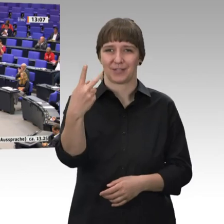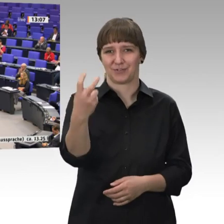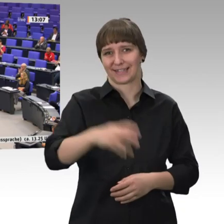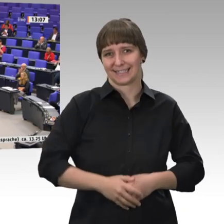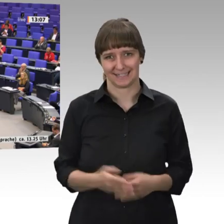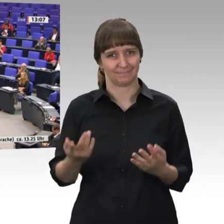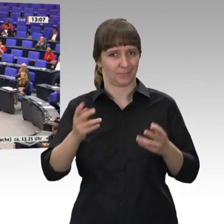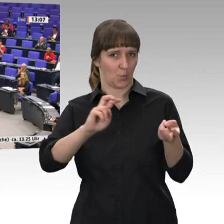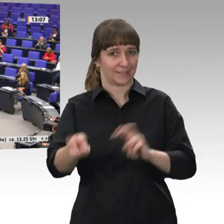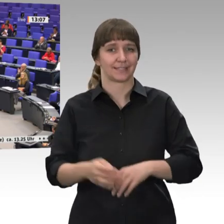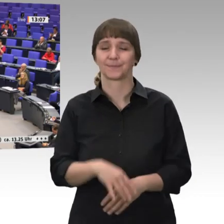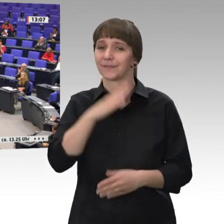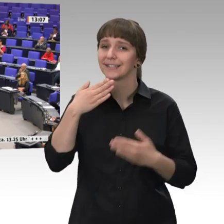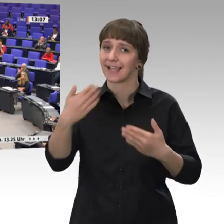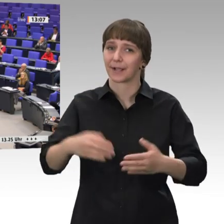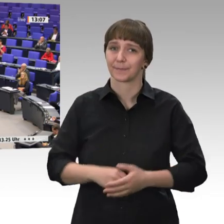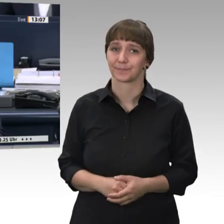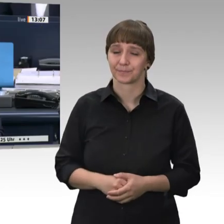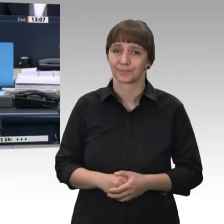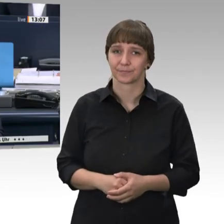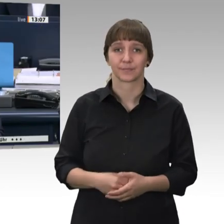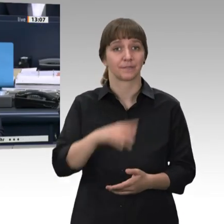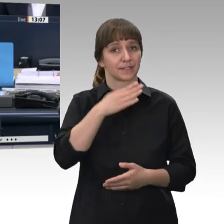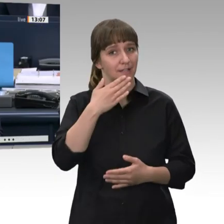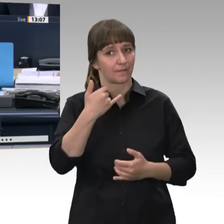Vielen Dank, Frau Kollegin Kolbe.